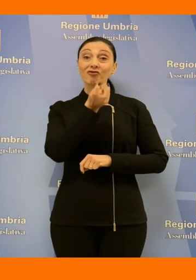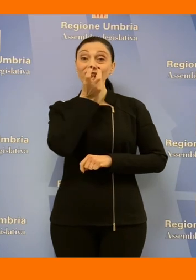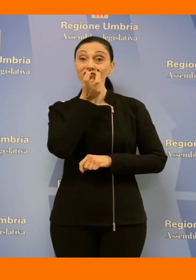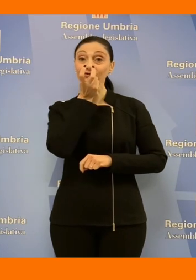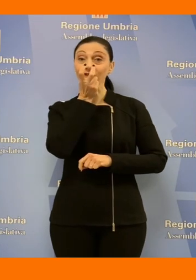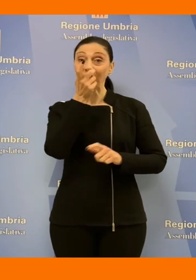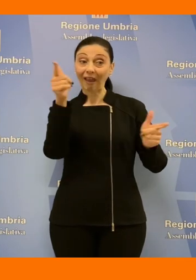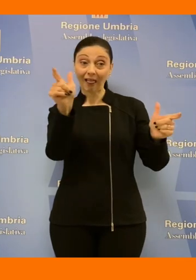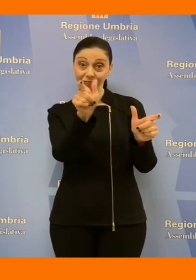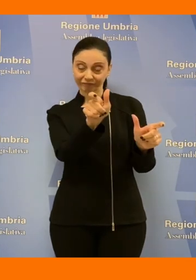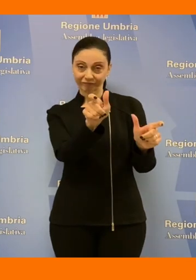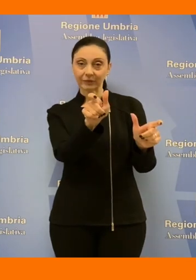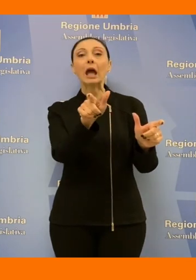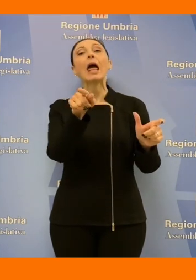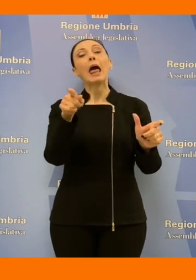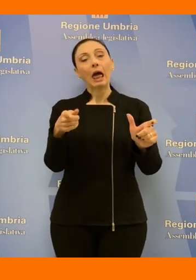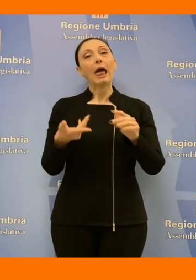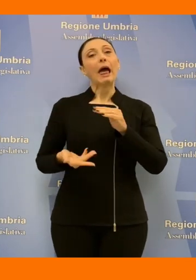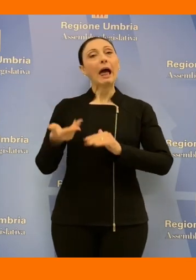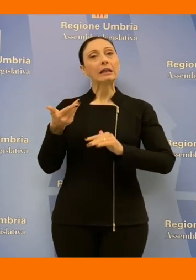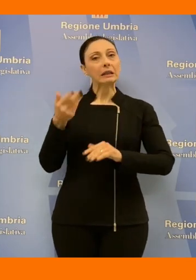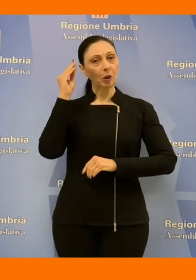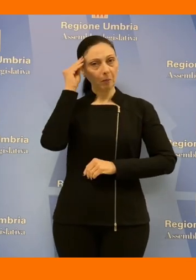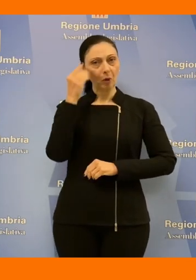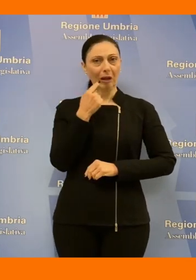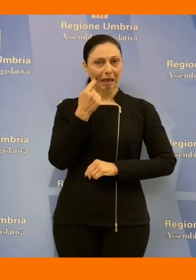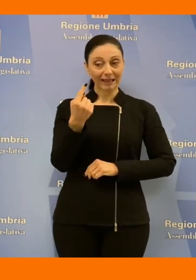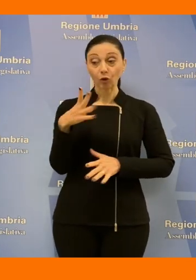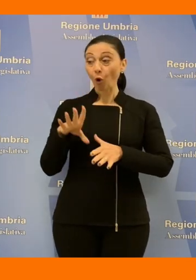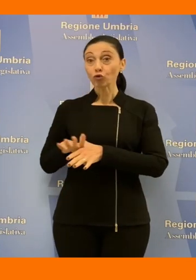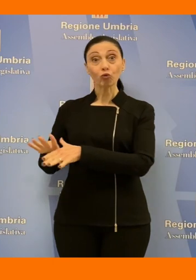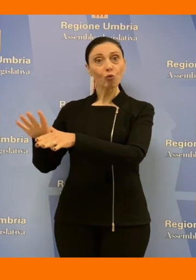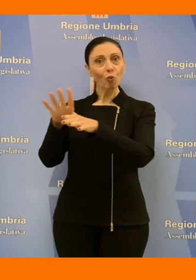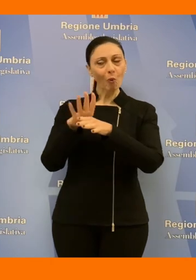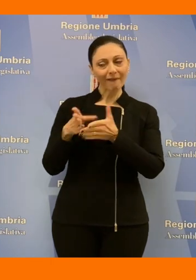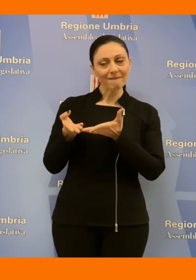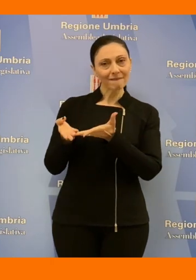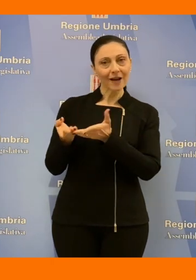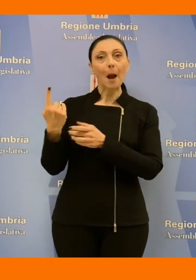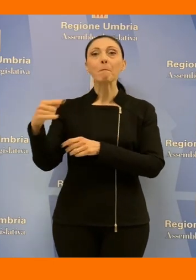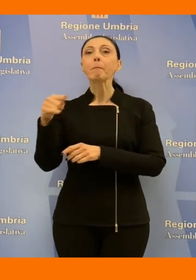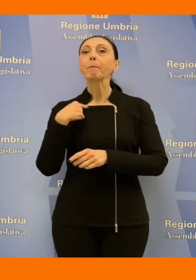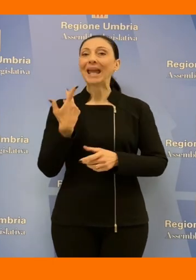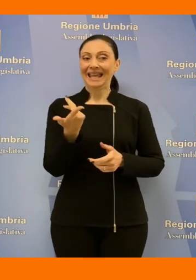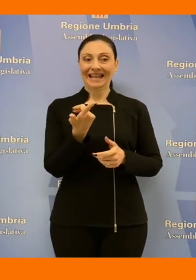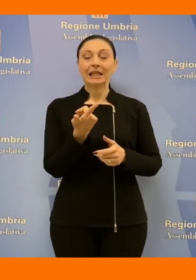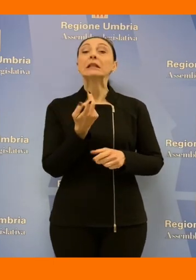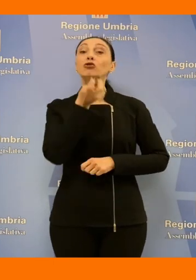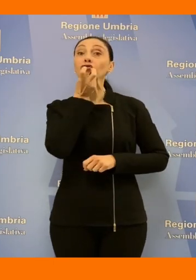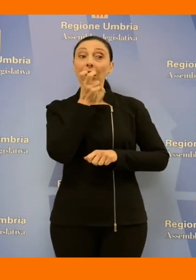Murroni ha detto che si è cercato di agevolare le squadre negli abbattimenti per il contrasto alla diffusione della specie cinghiale